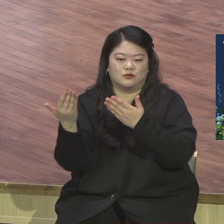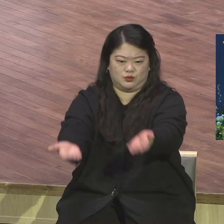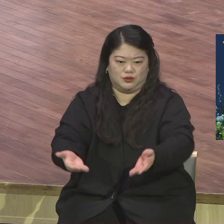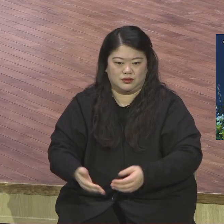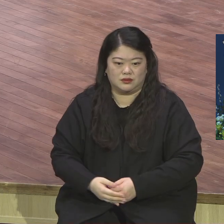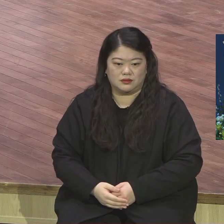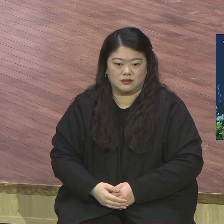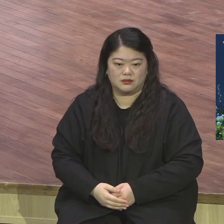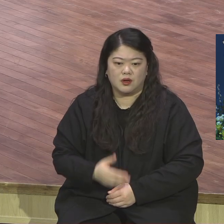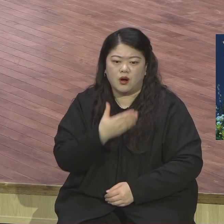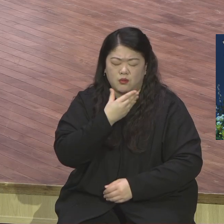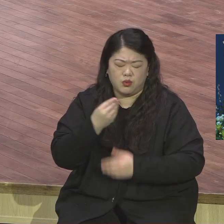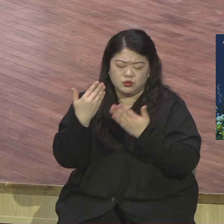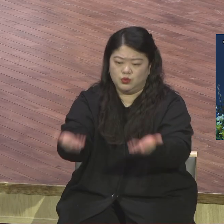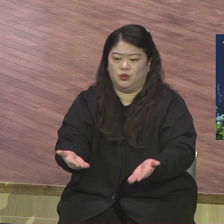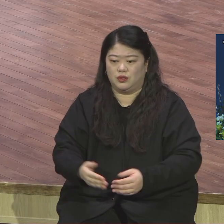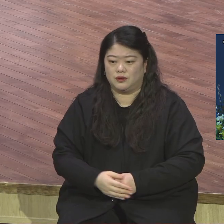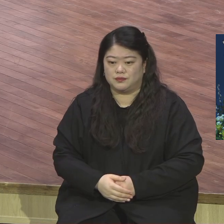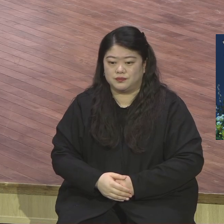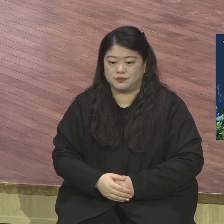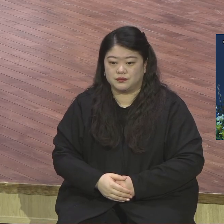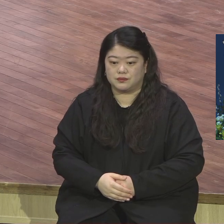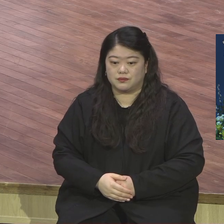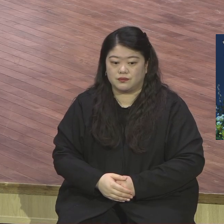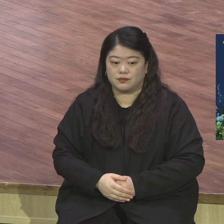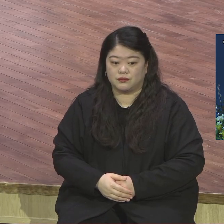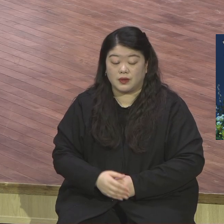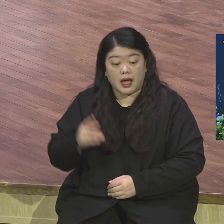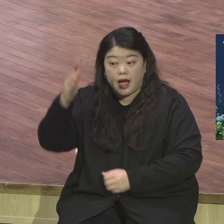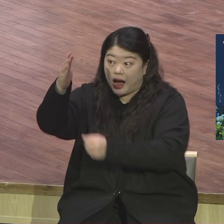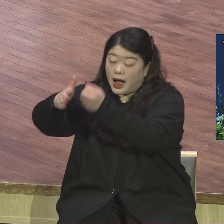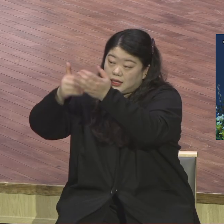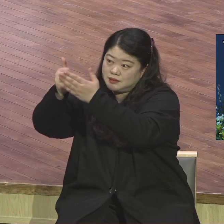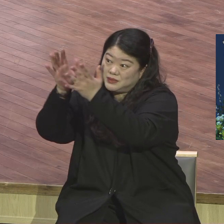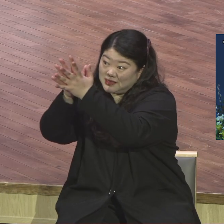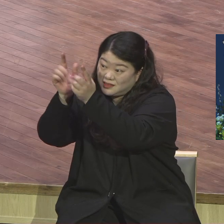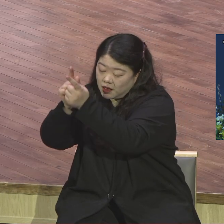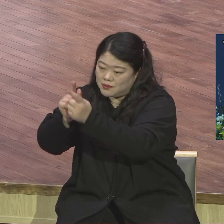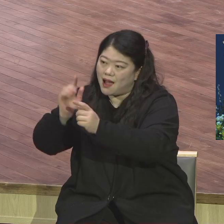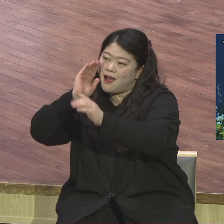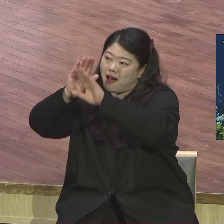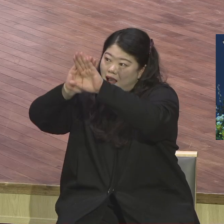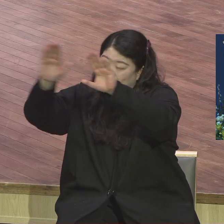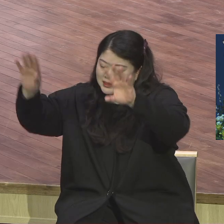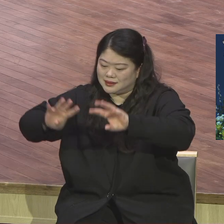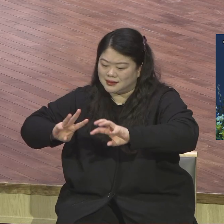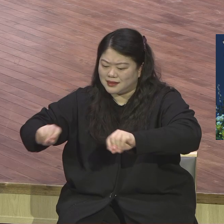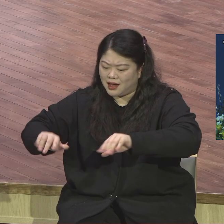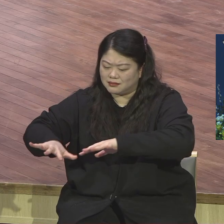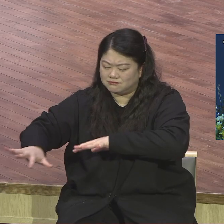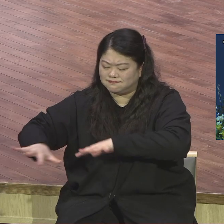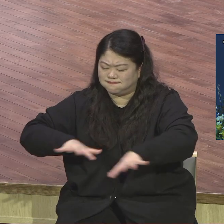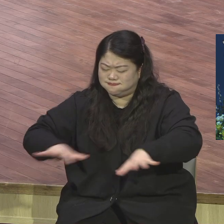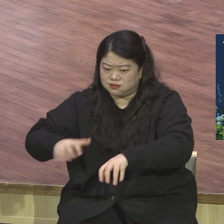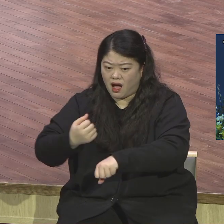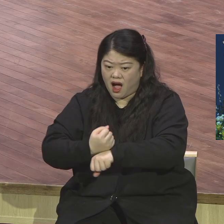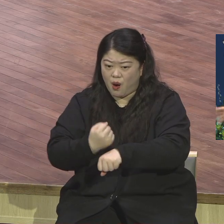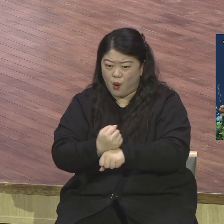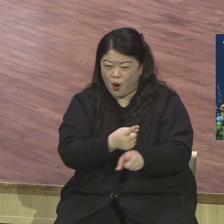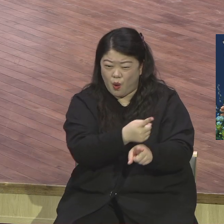하늘과 땅을 진동시키십시오 대적의 세력을 다 매려주고 너를 괴롭히는 거 다 내가